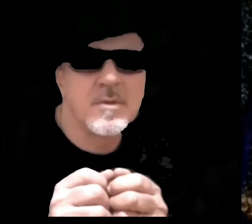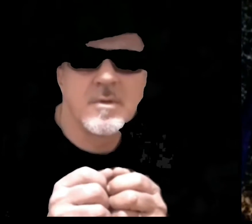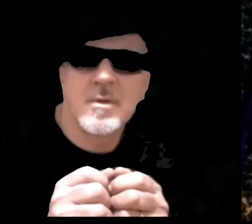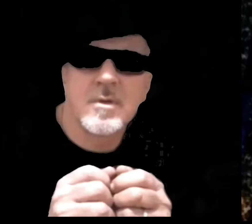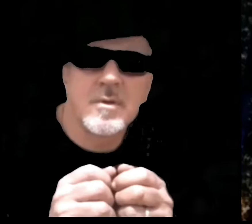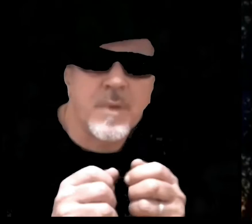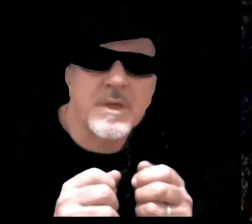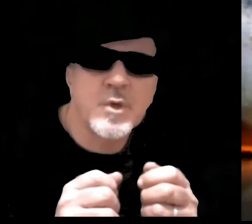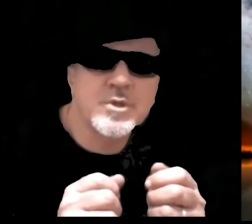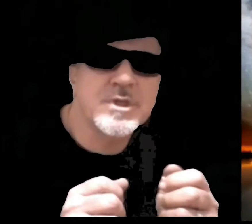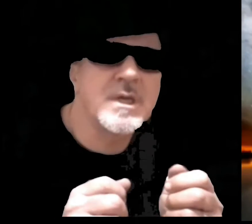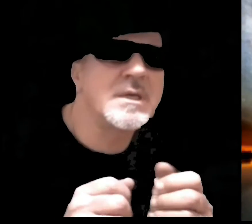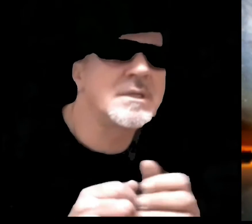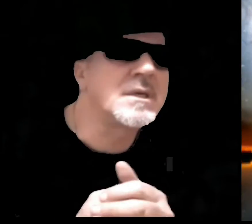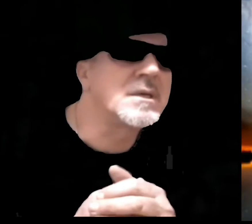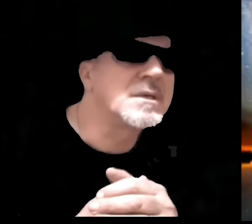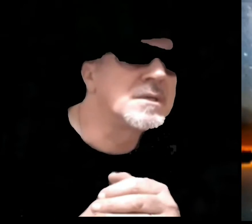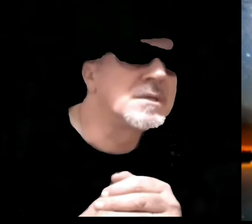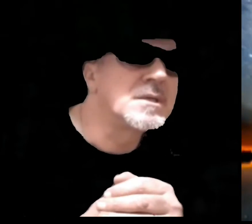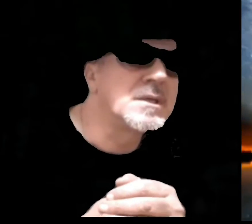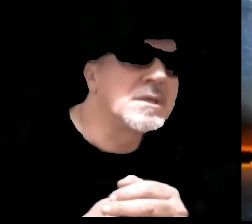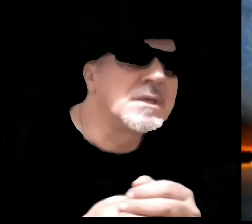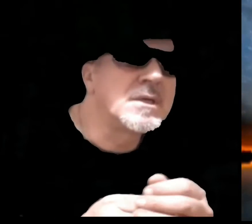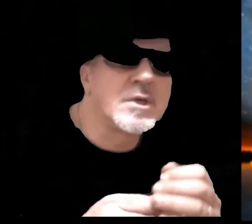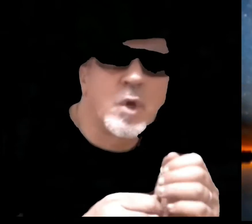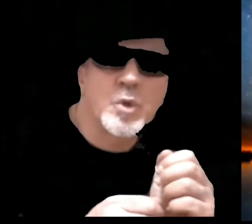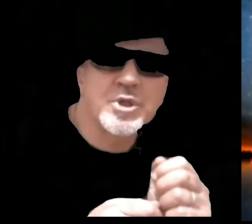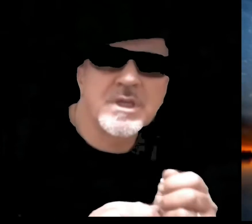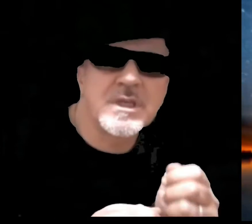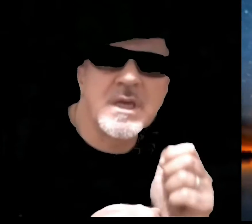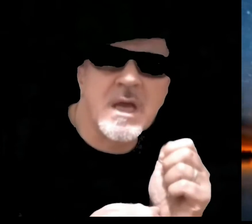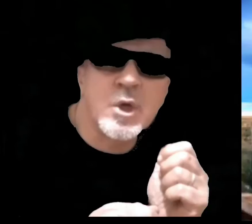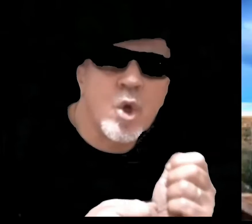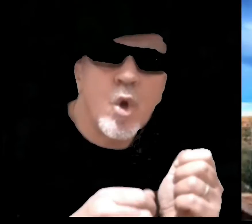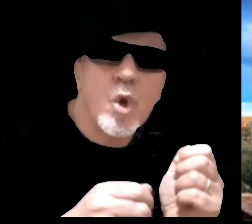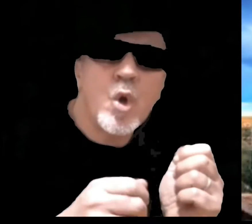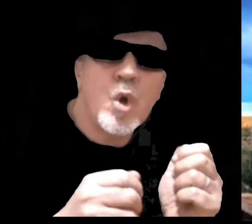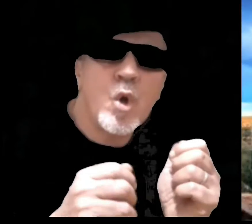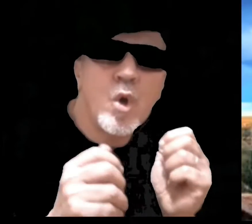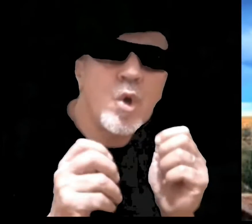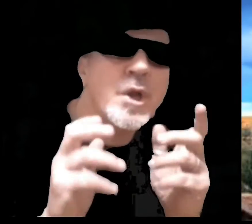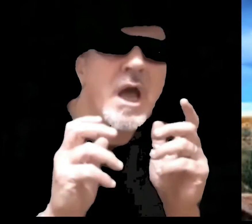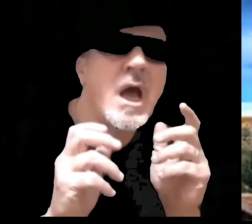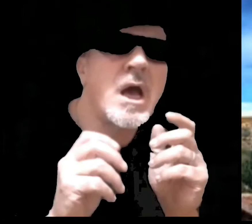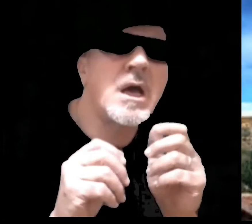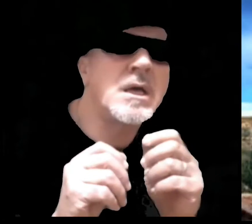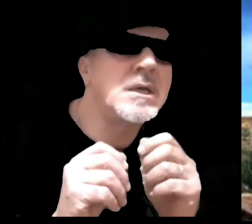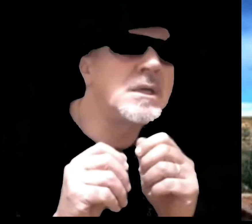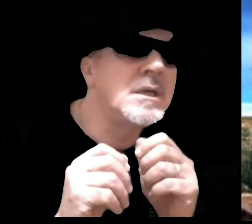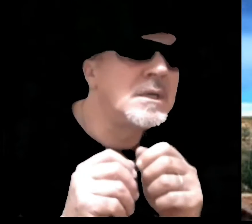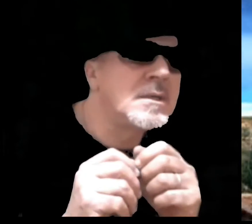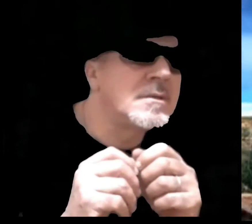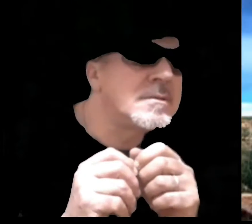perché ho sete, ho sete ancora.